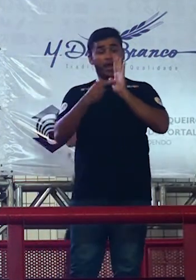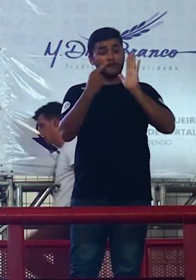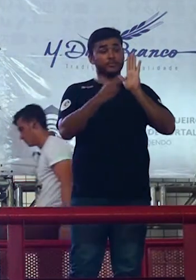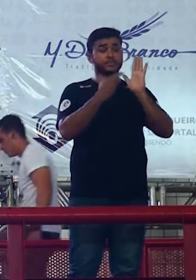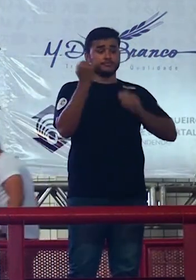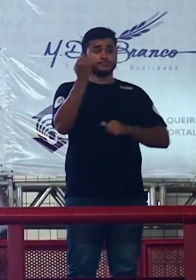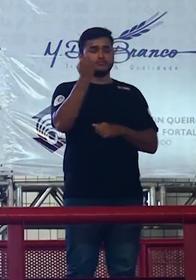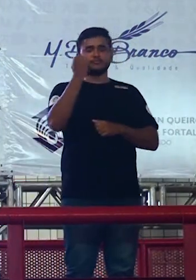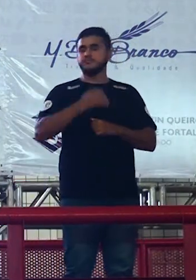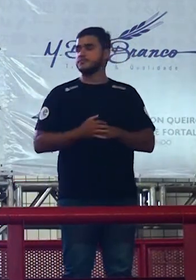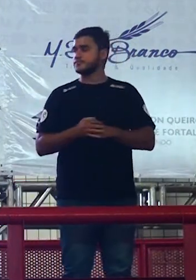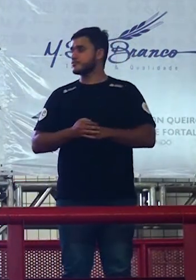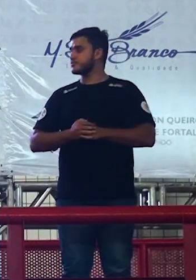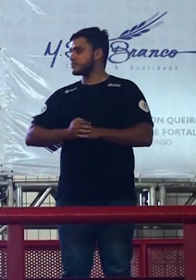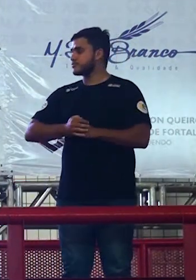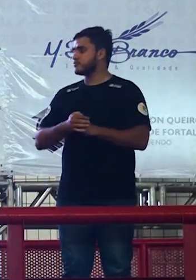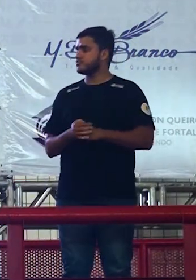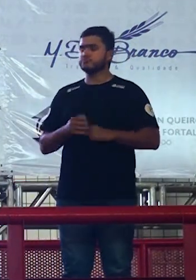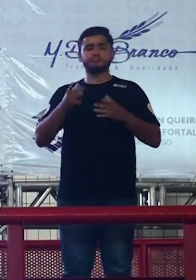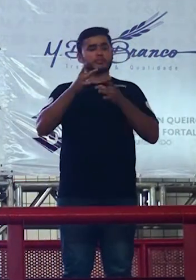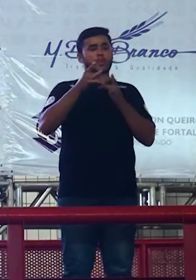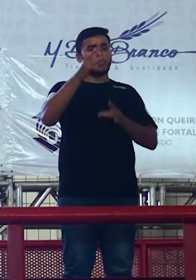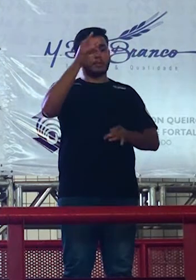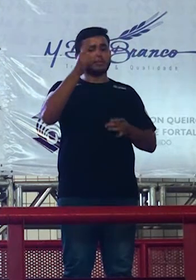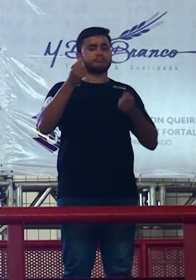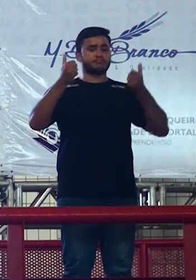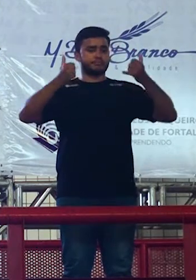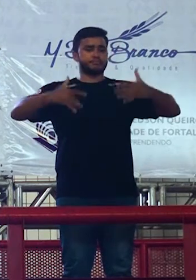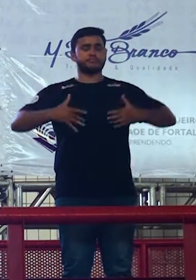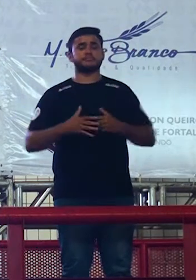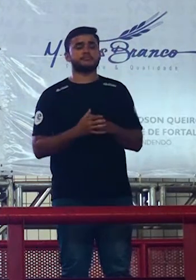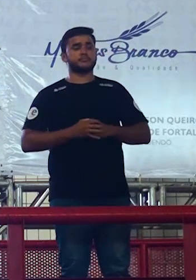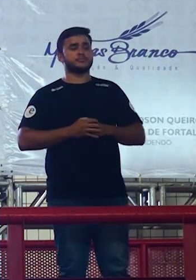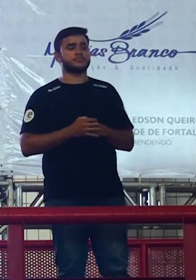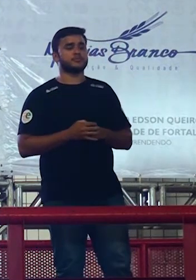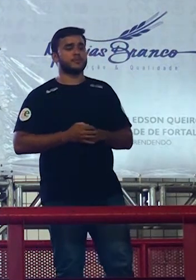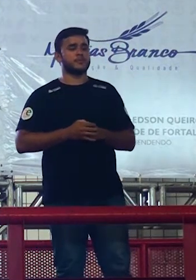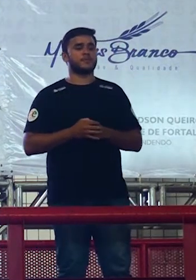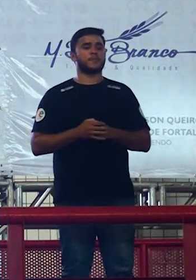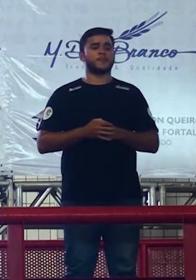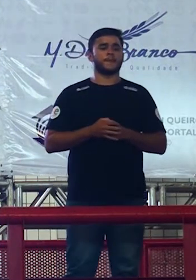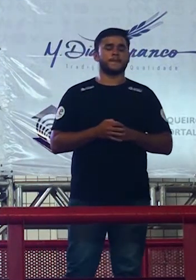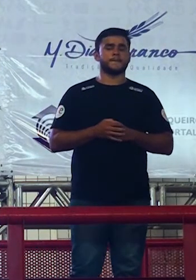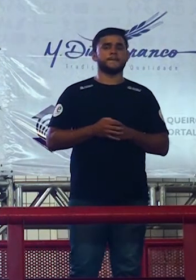tem mais coisa para detalhar na revista tem tem mais ano